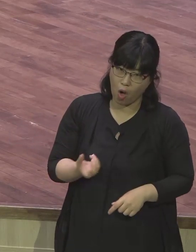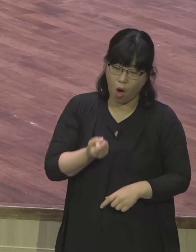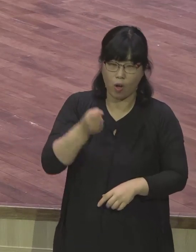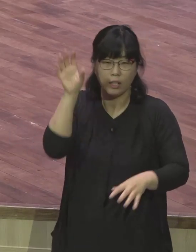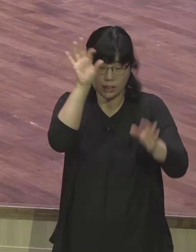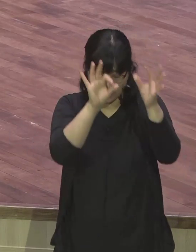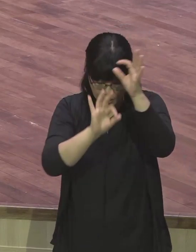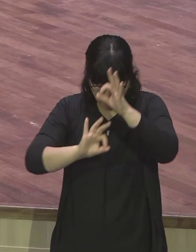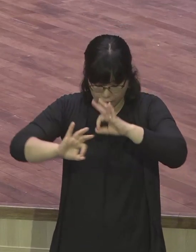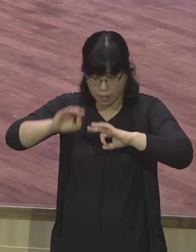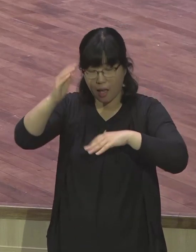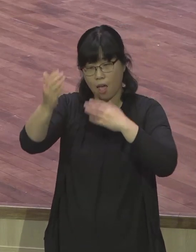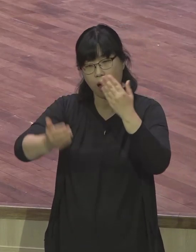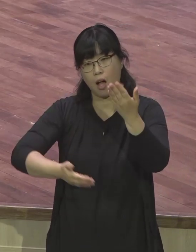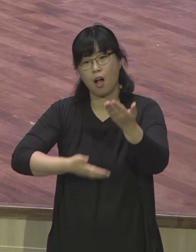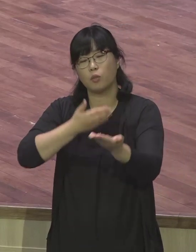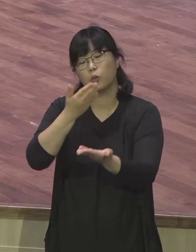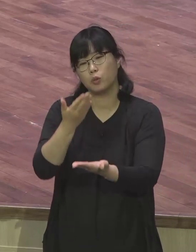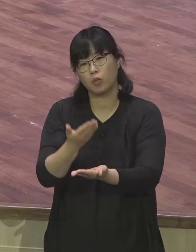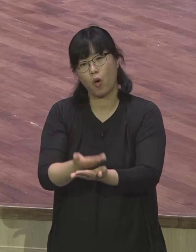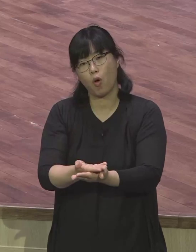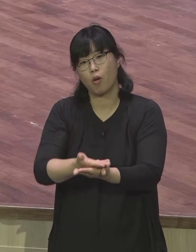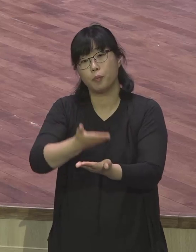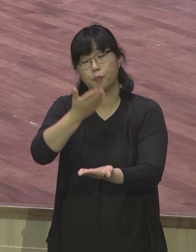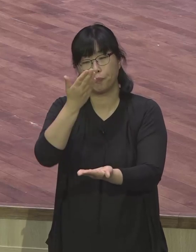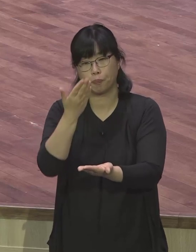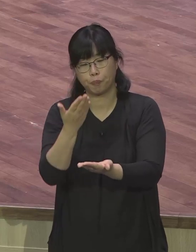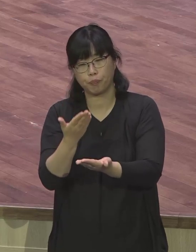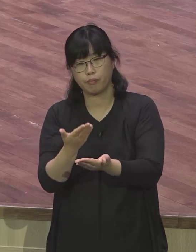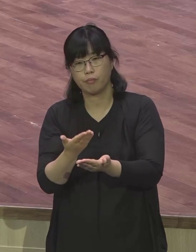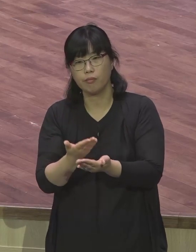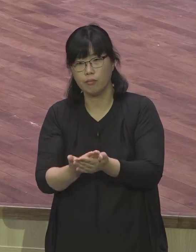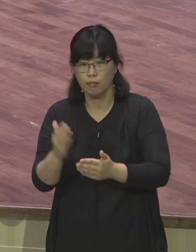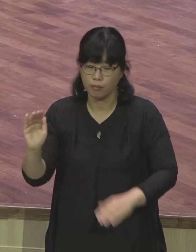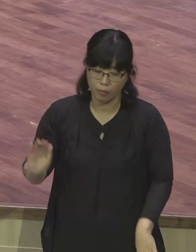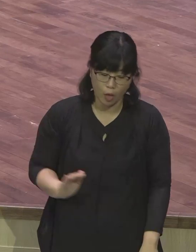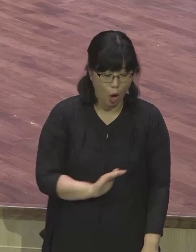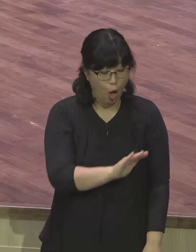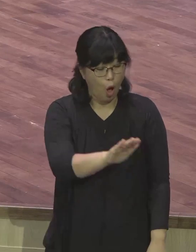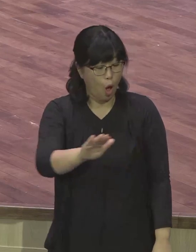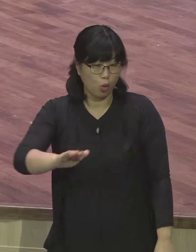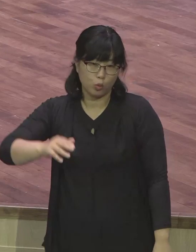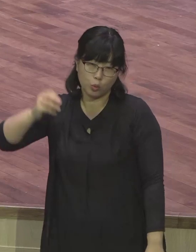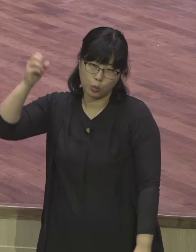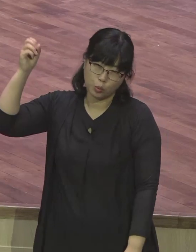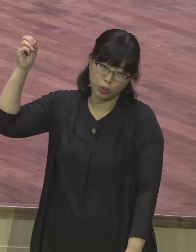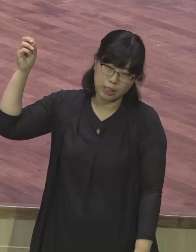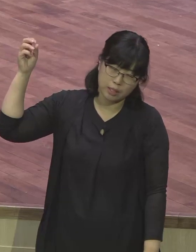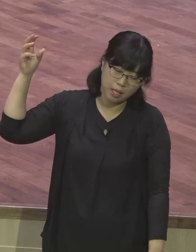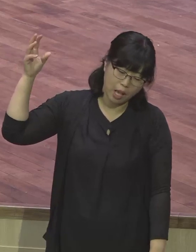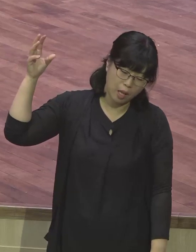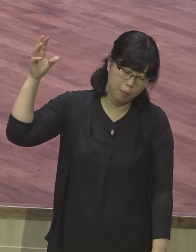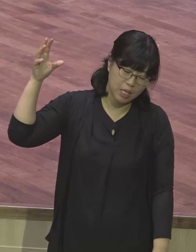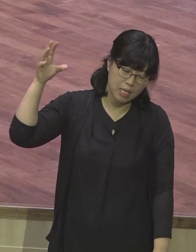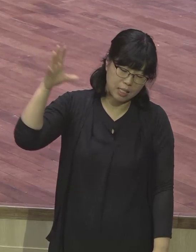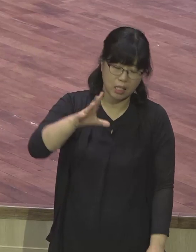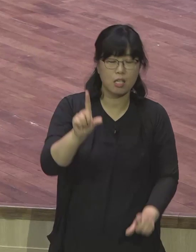걸 참게 하소서 우리의 빛이